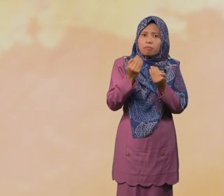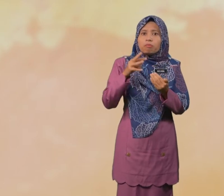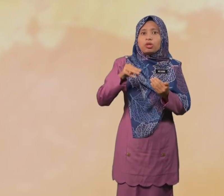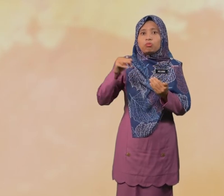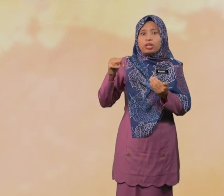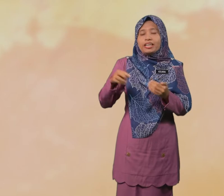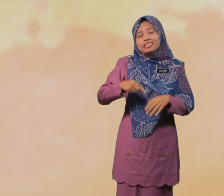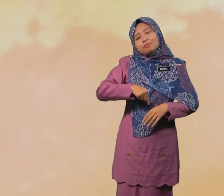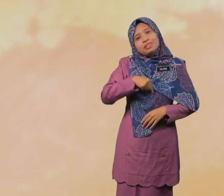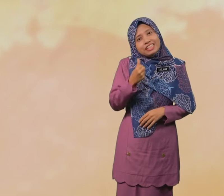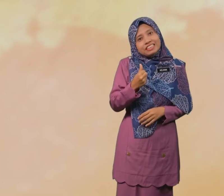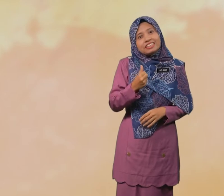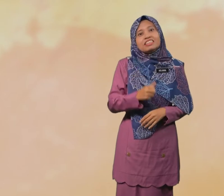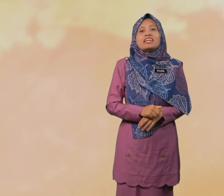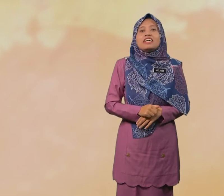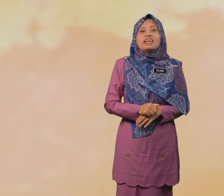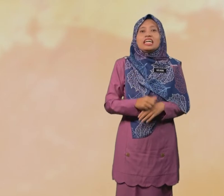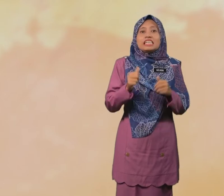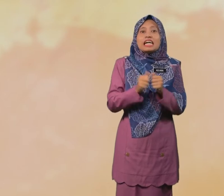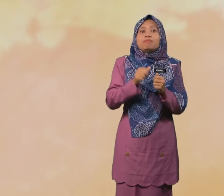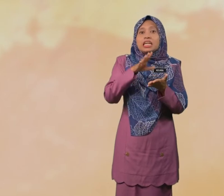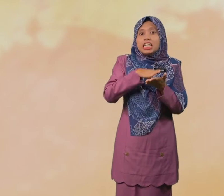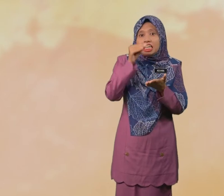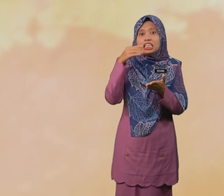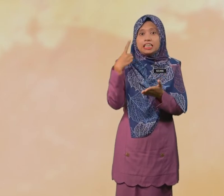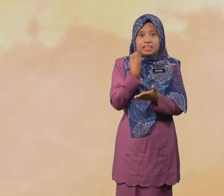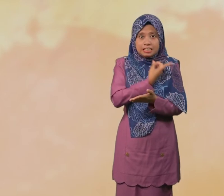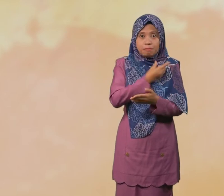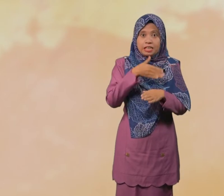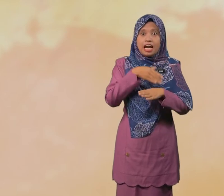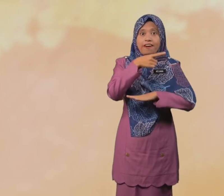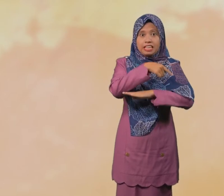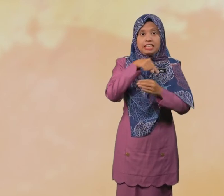Murid-murid Gembira Dengan Pelajaran Kita Pada hari ini